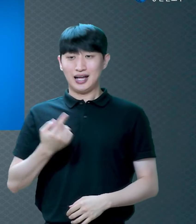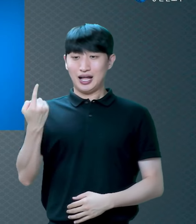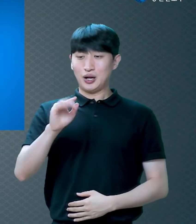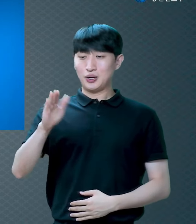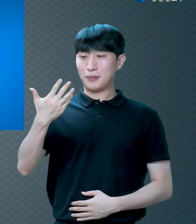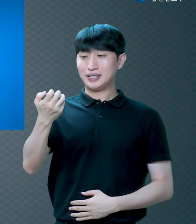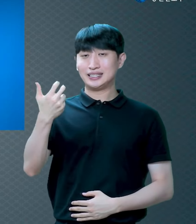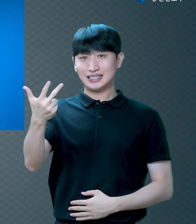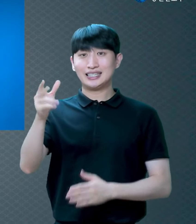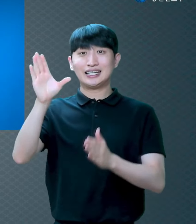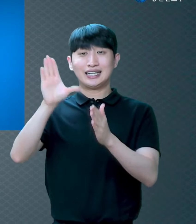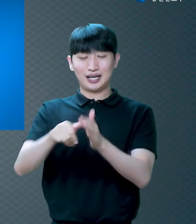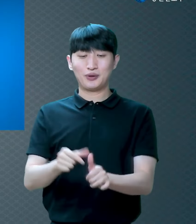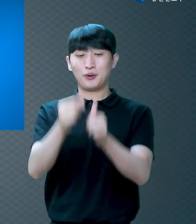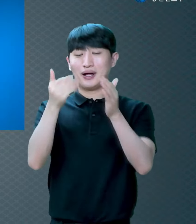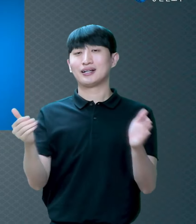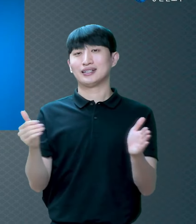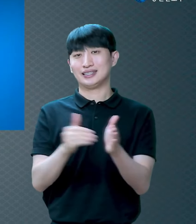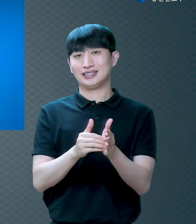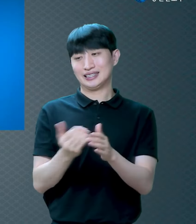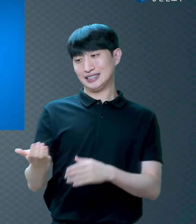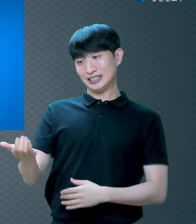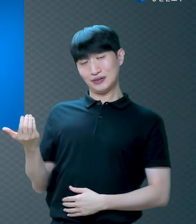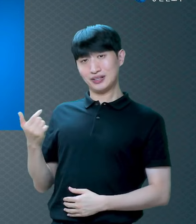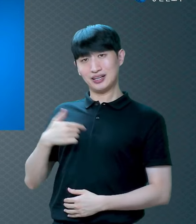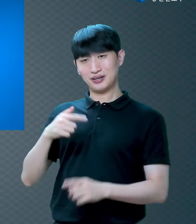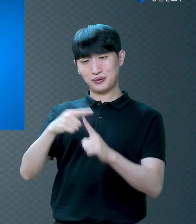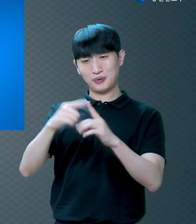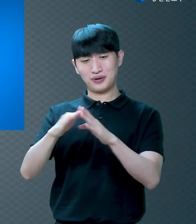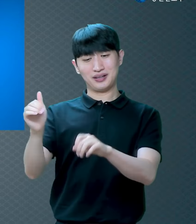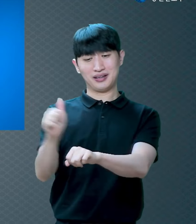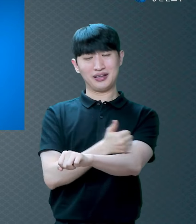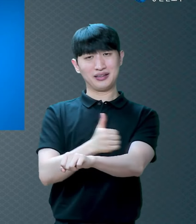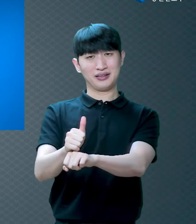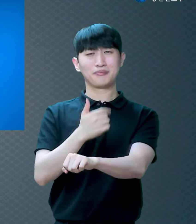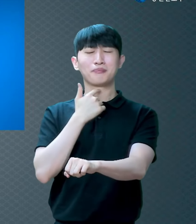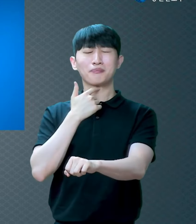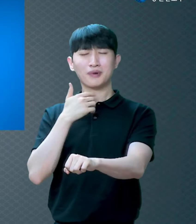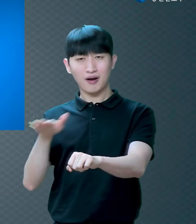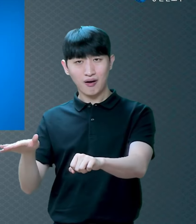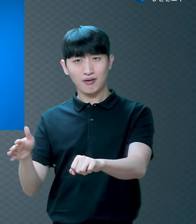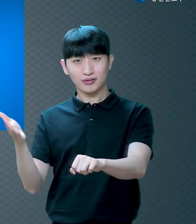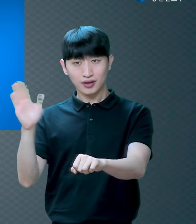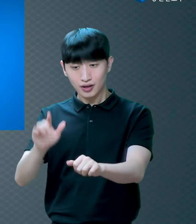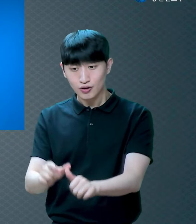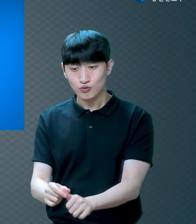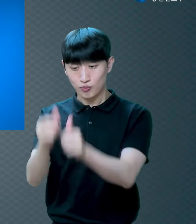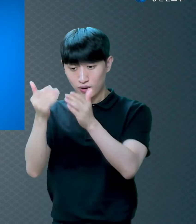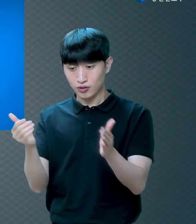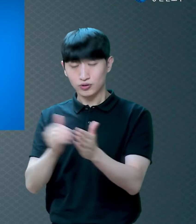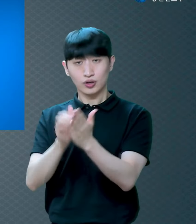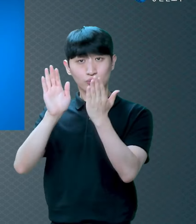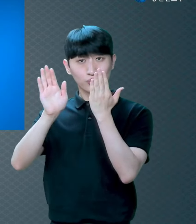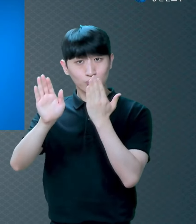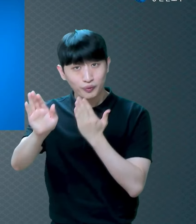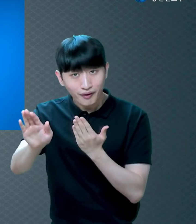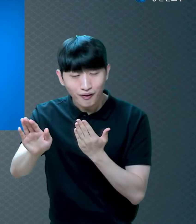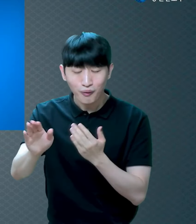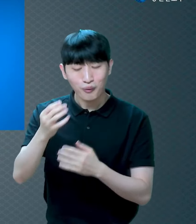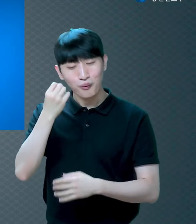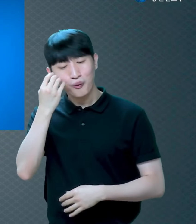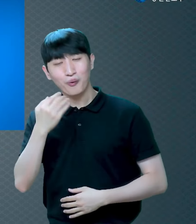그런데 구원을 딱 받고 신기한 거는요 마음이 달라져요